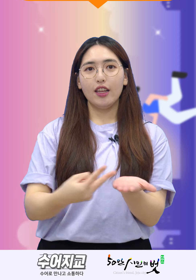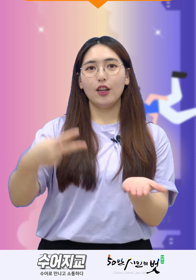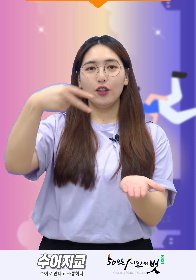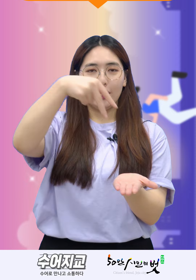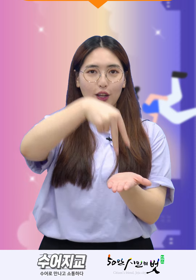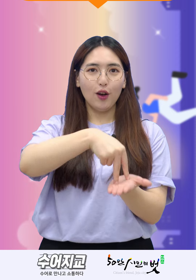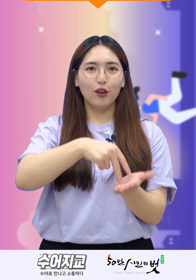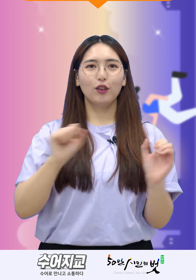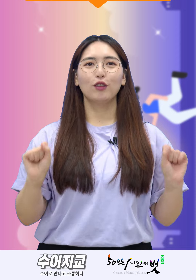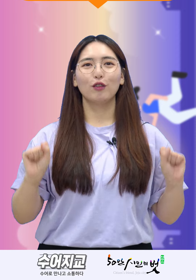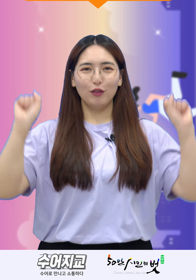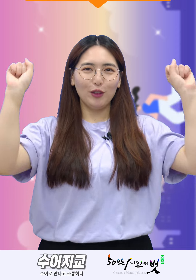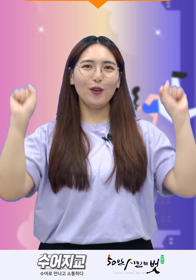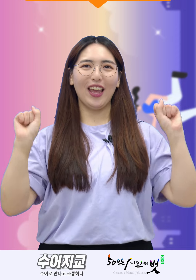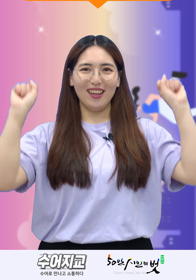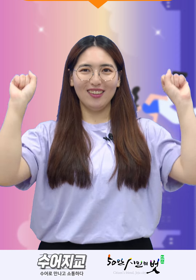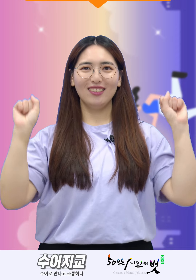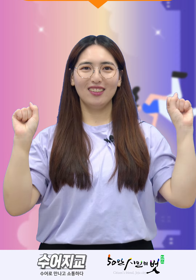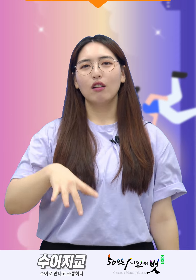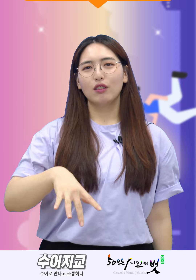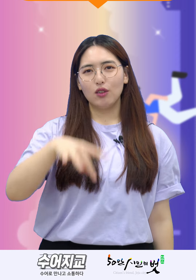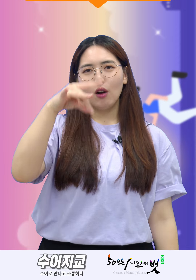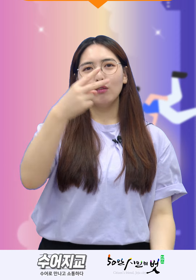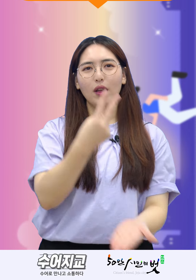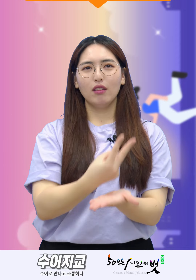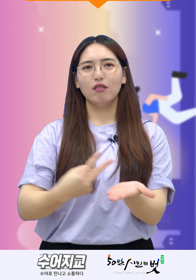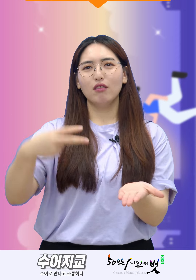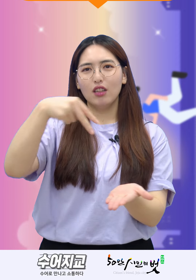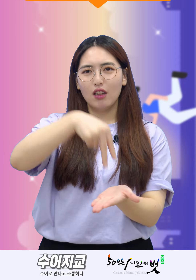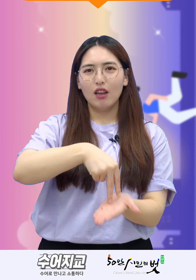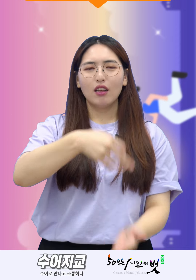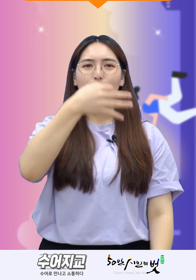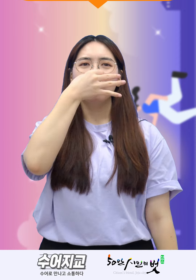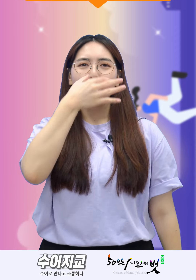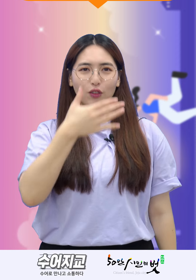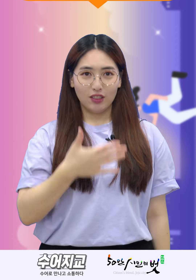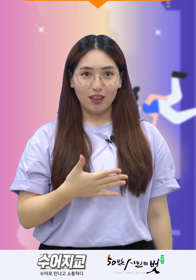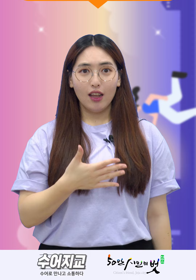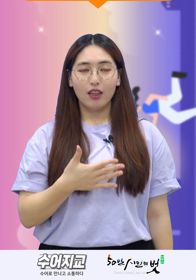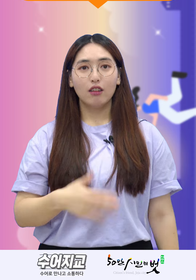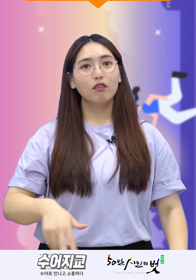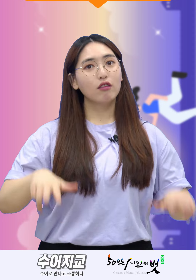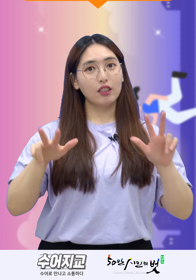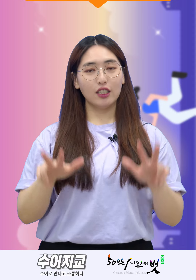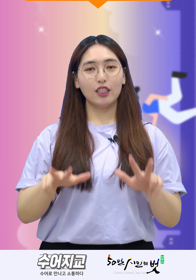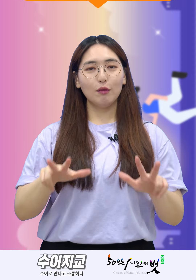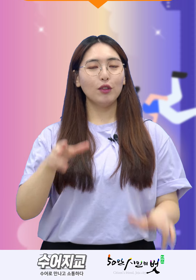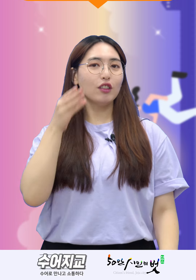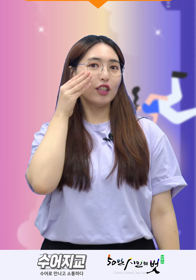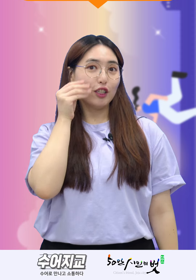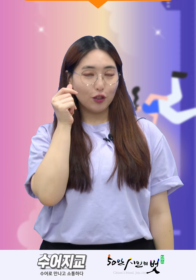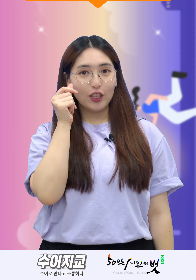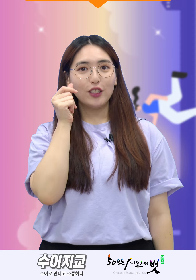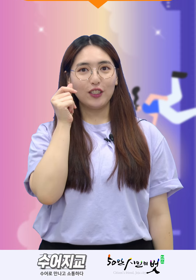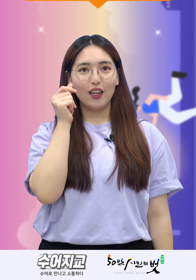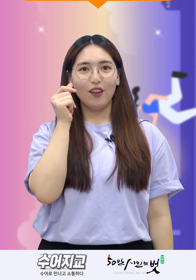일어나서 운동해! 처음엔 힘들었는데 지금은 익숙해졌어!